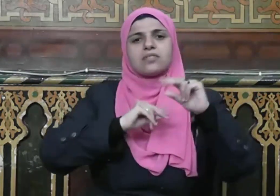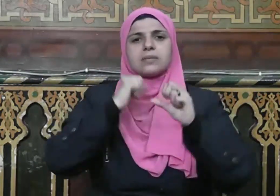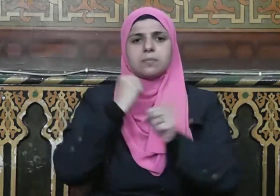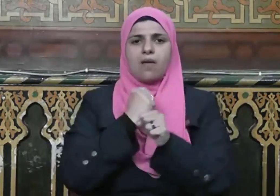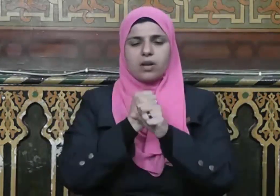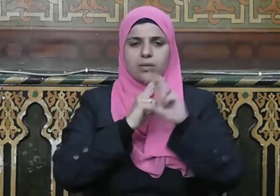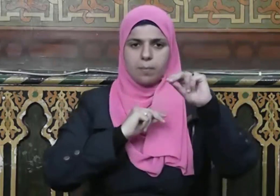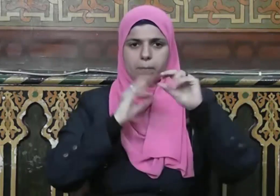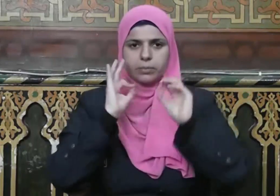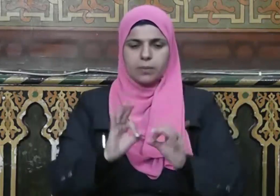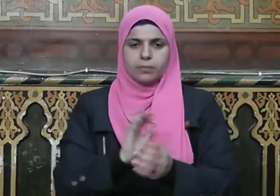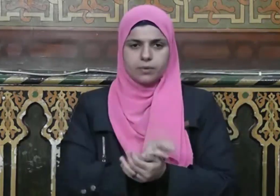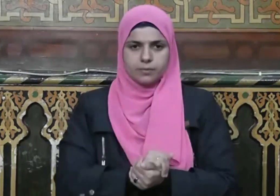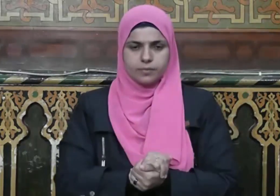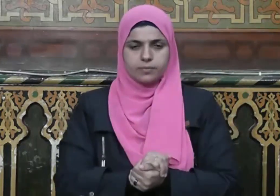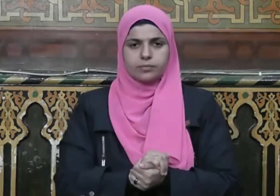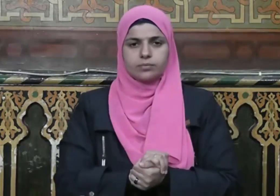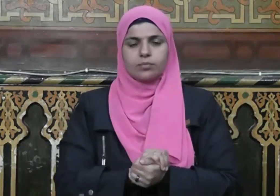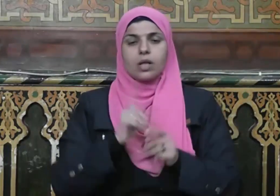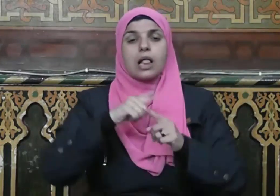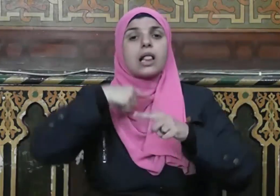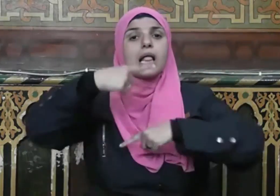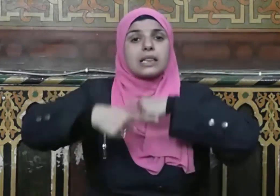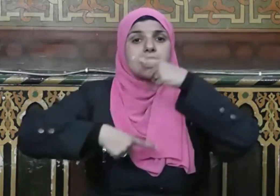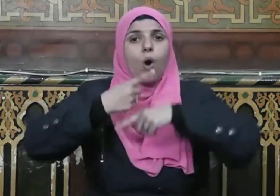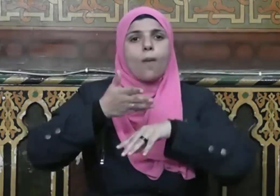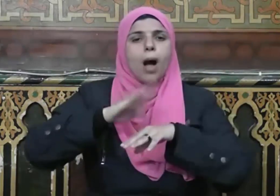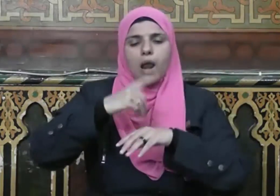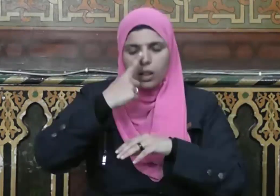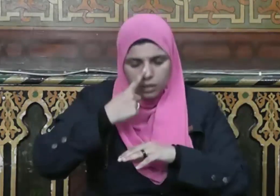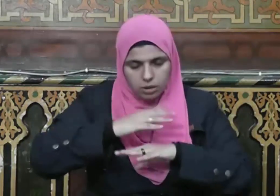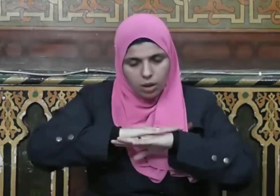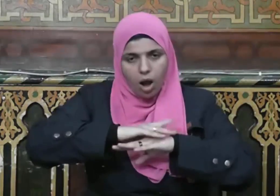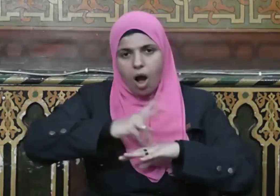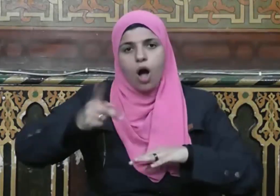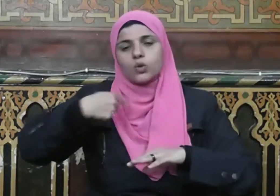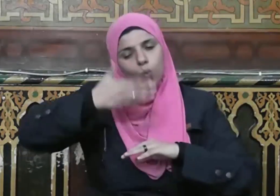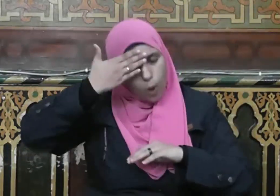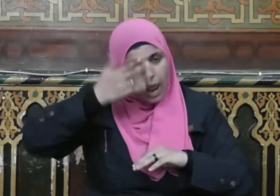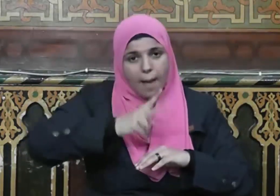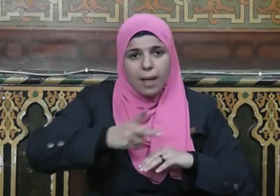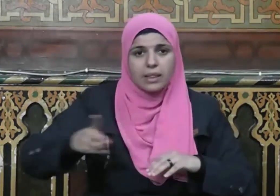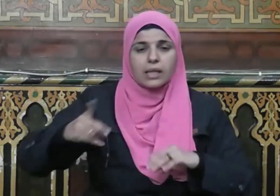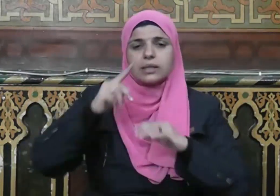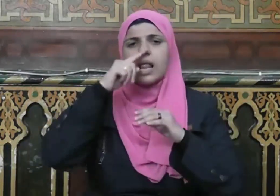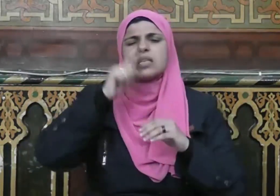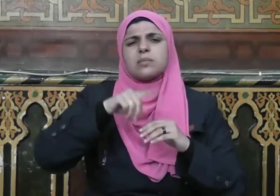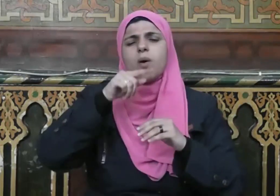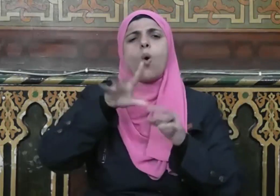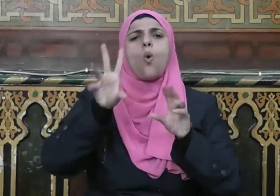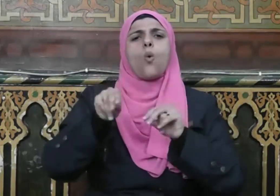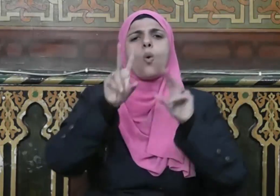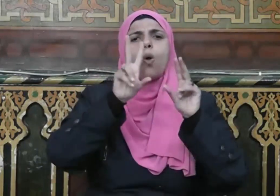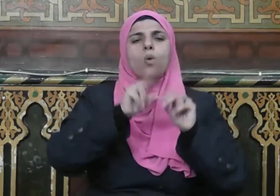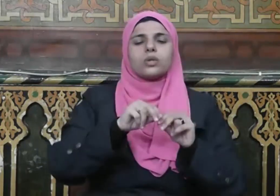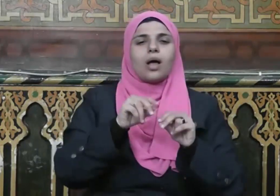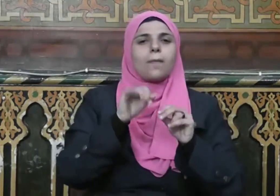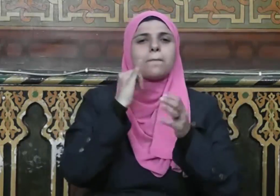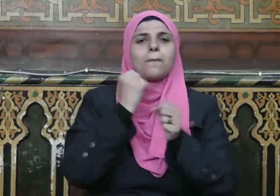فالمداومة على الطاعات والعبادات هو امتفال لقول